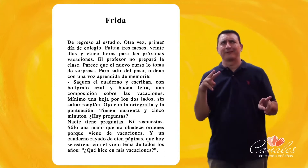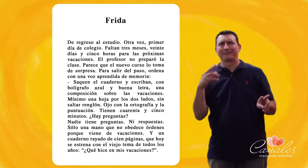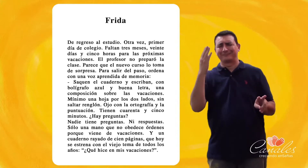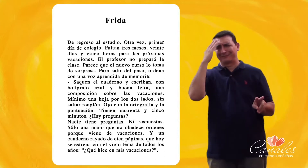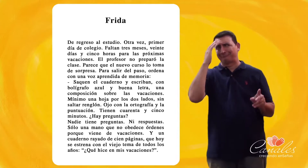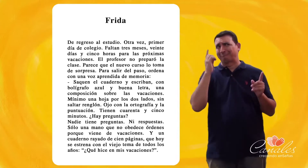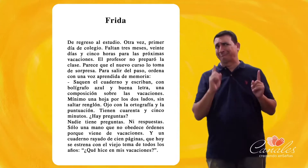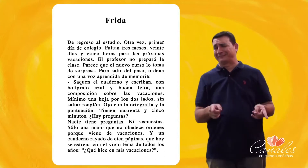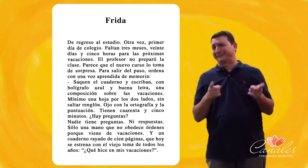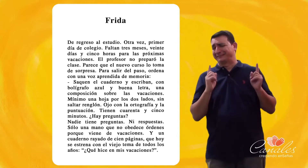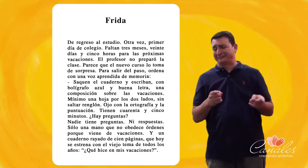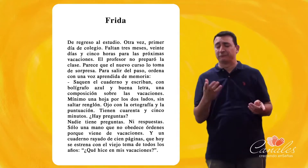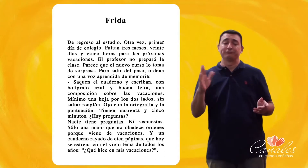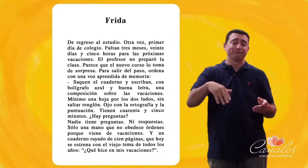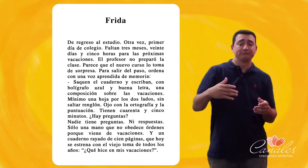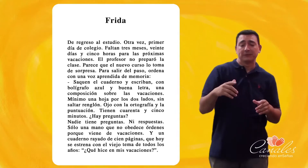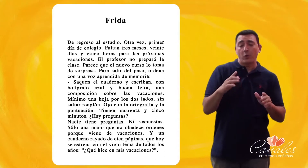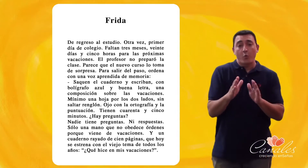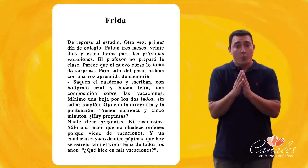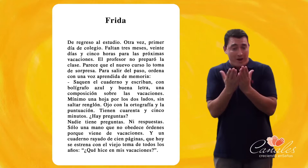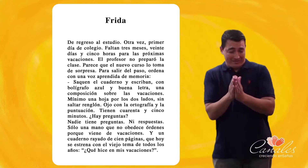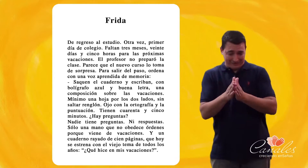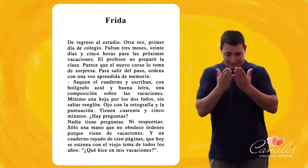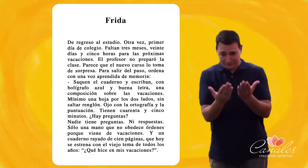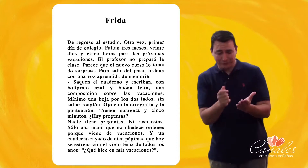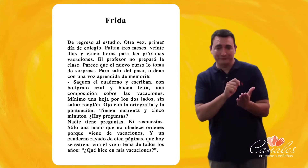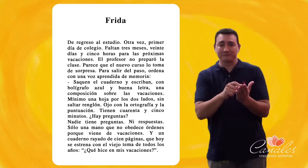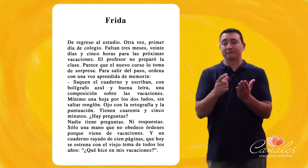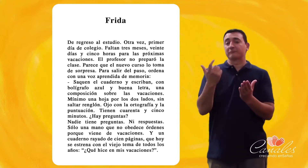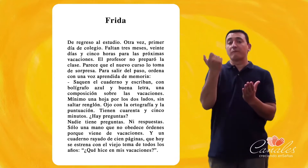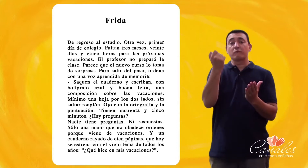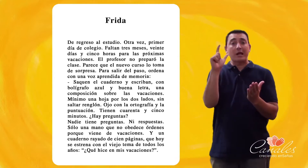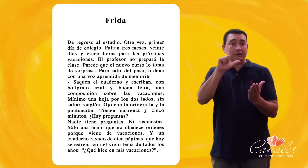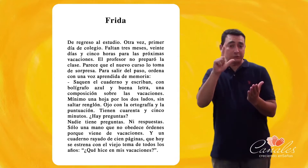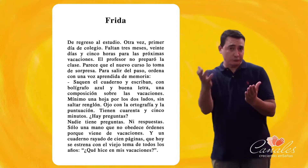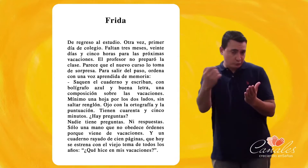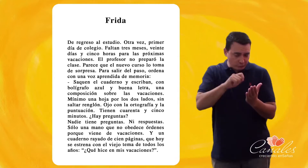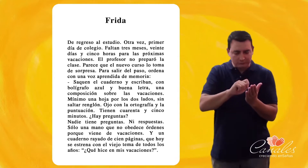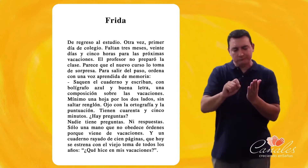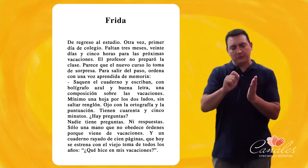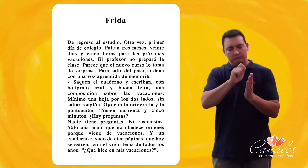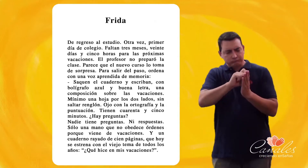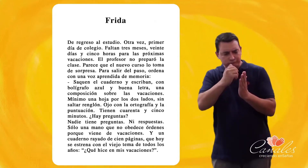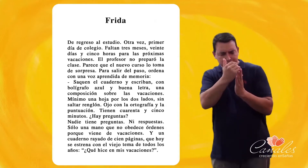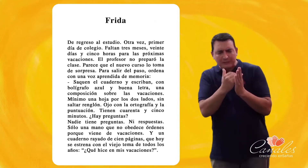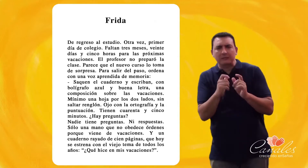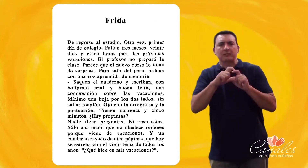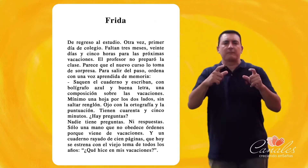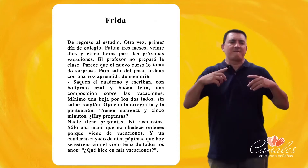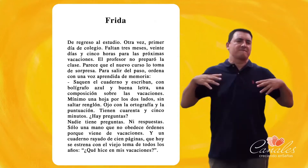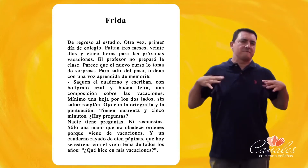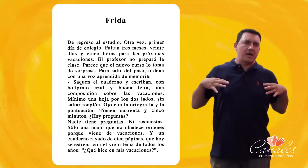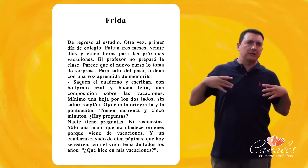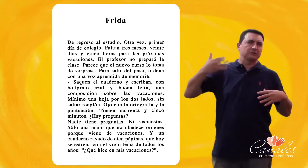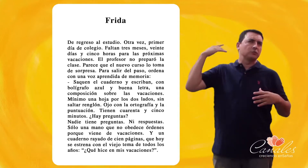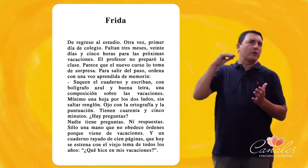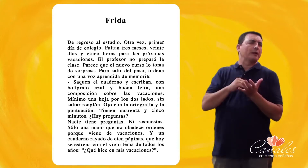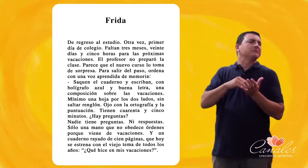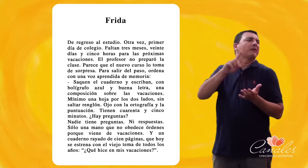con voz aprendida de memoria Saquen el cuaderno y escriban Con bolírafo azul y buena letra Una composición sobre las